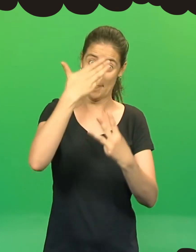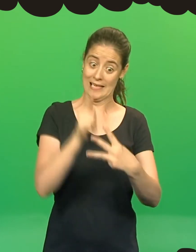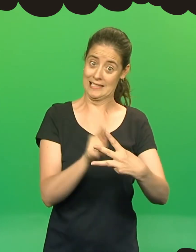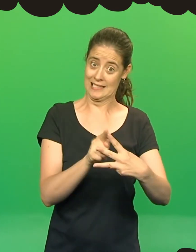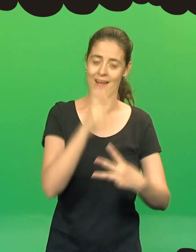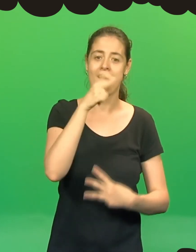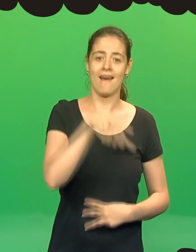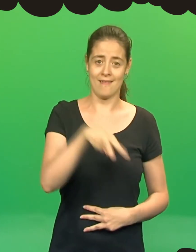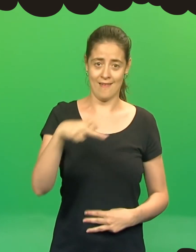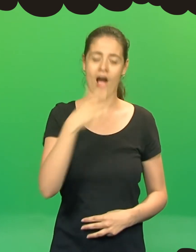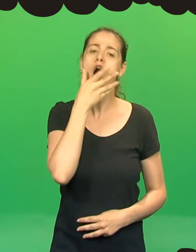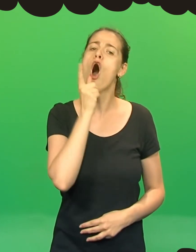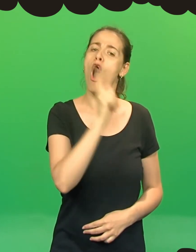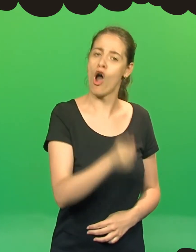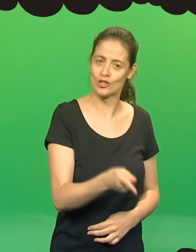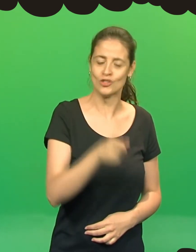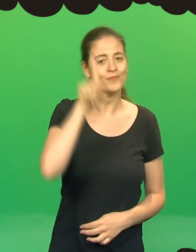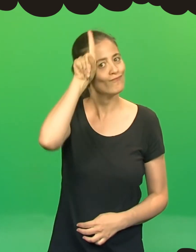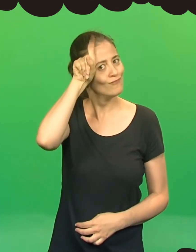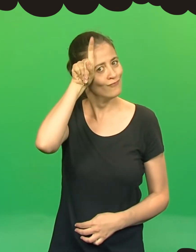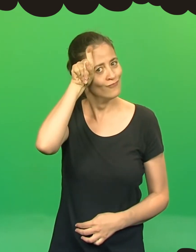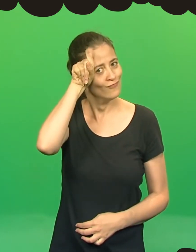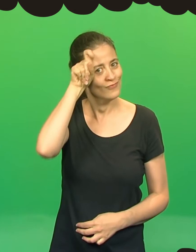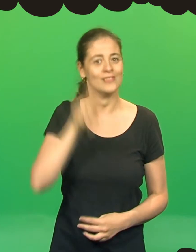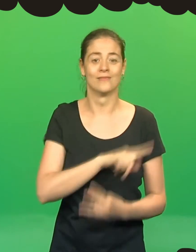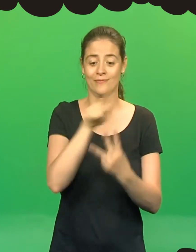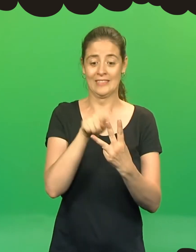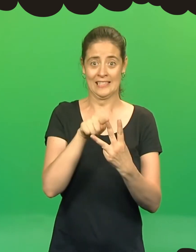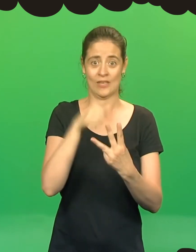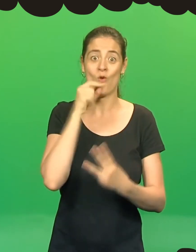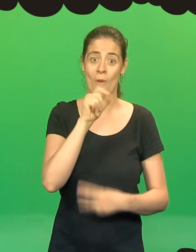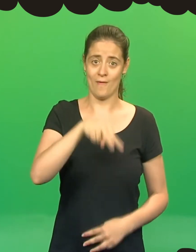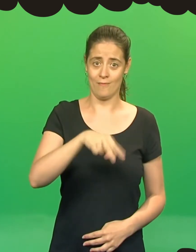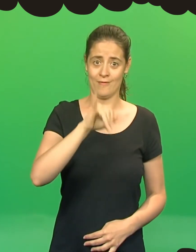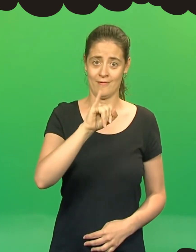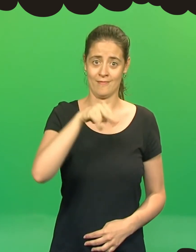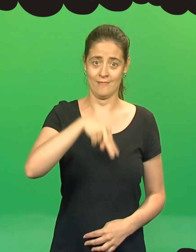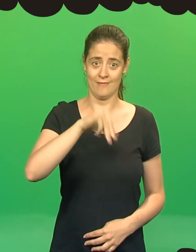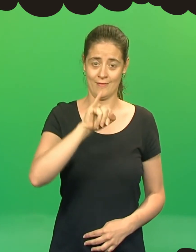Chamavam-se Ana, Nini